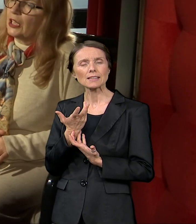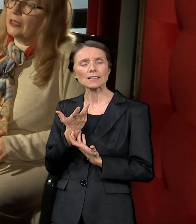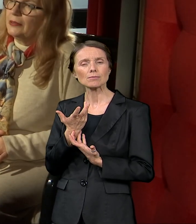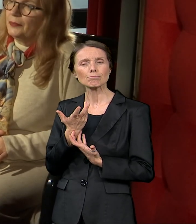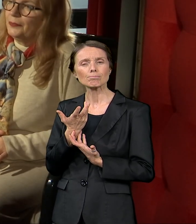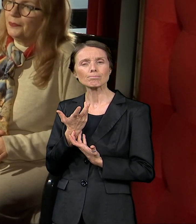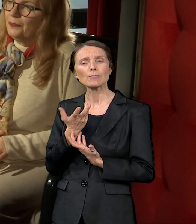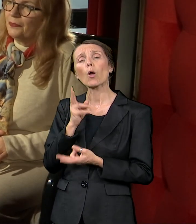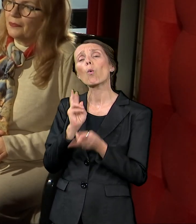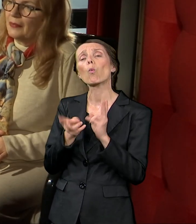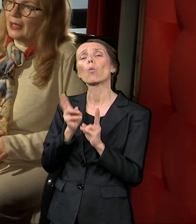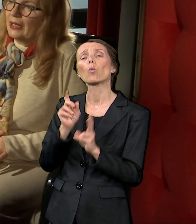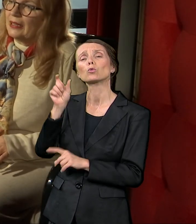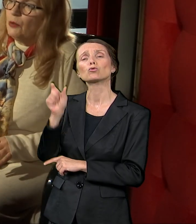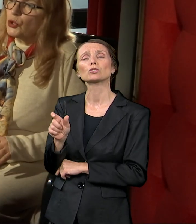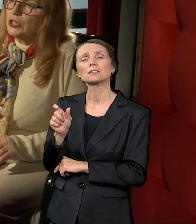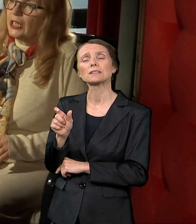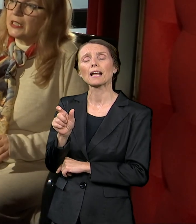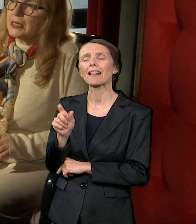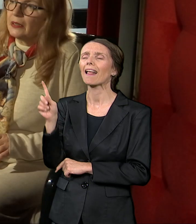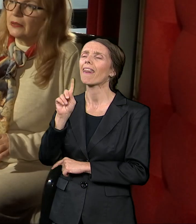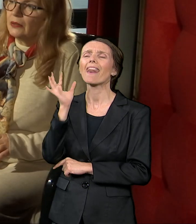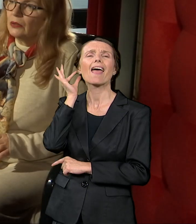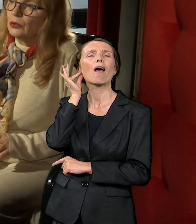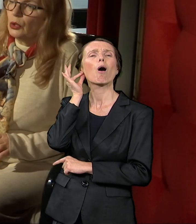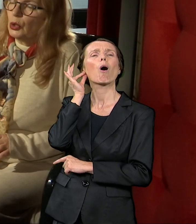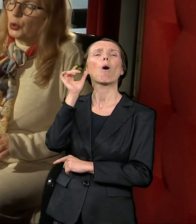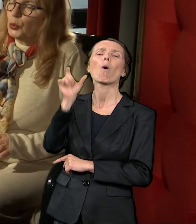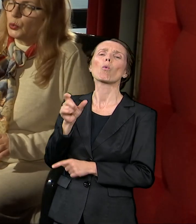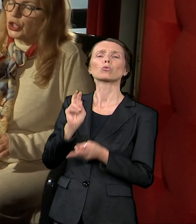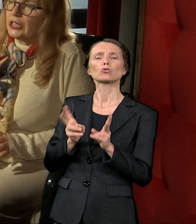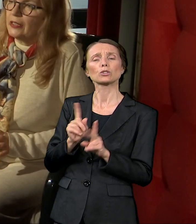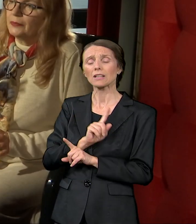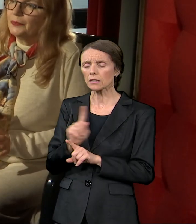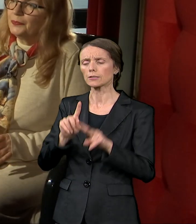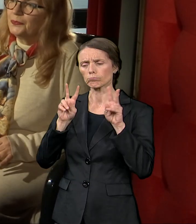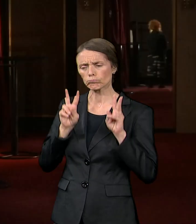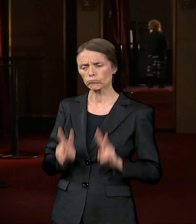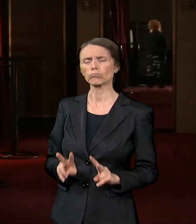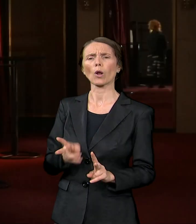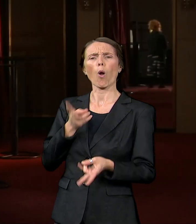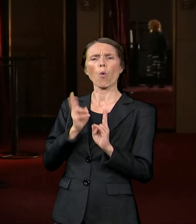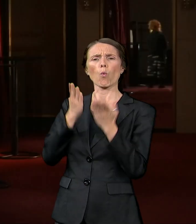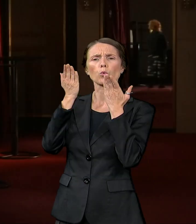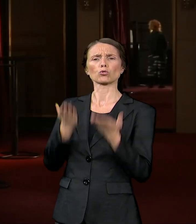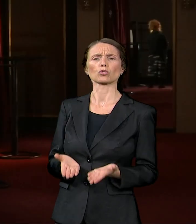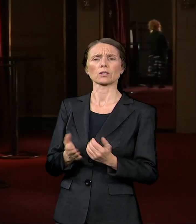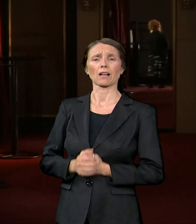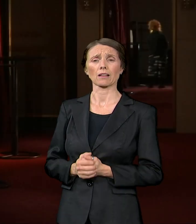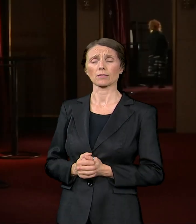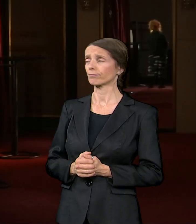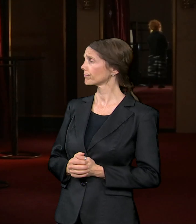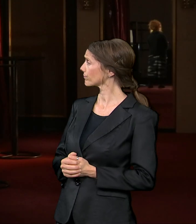učitelj. Ne učiteljica, učitelj. Milanke Berberović je,